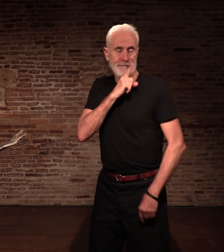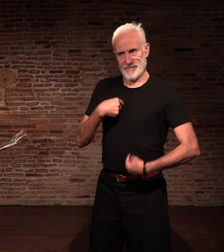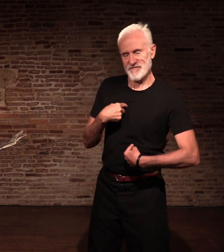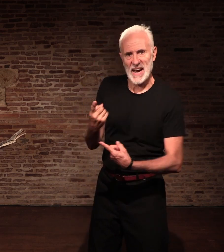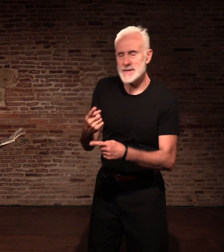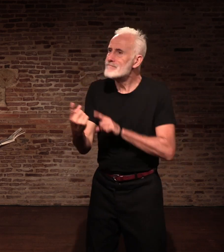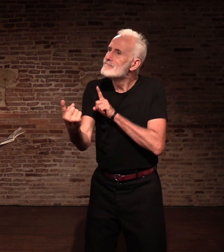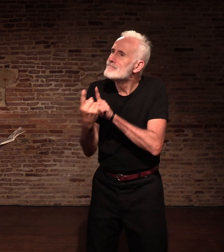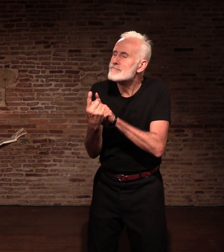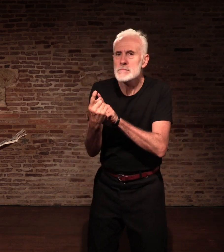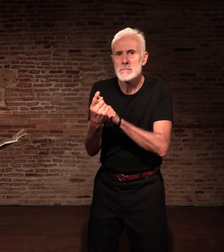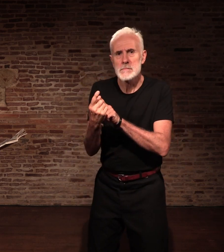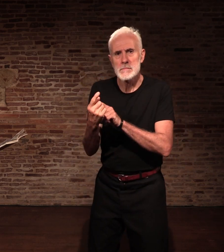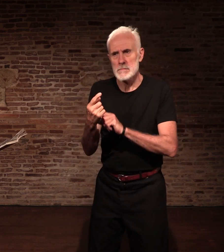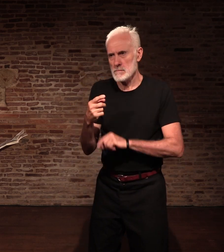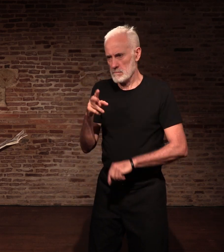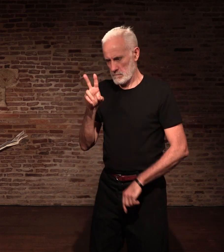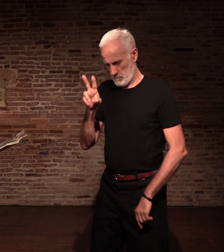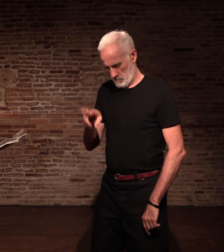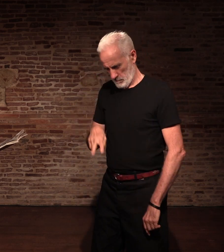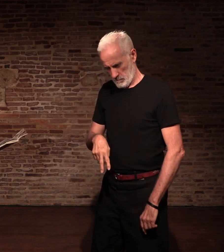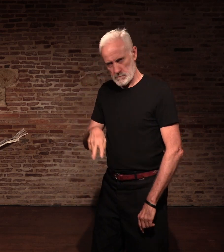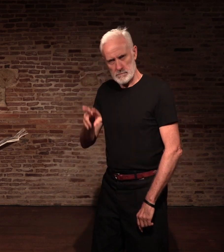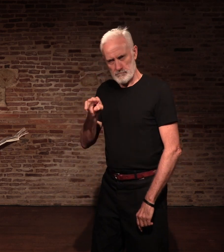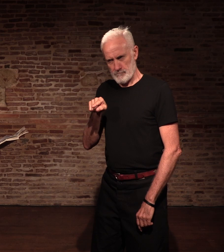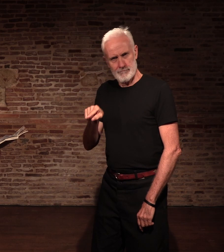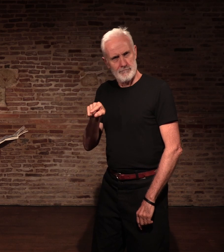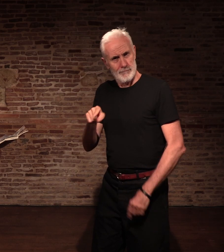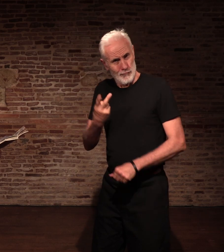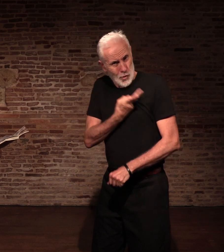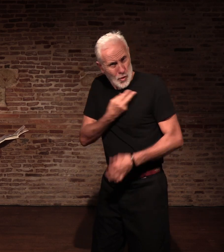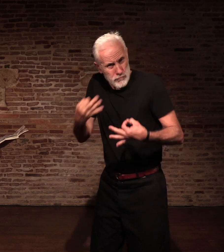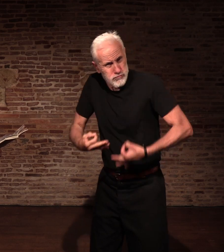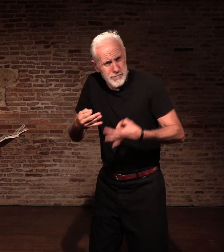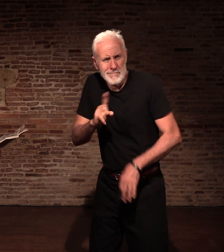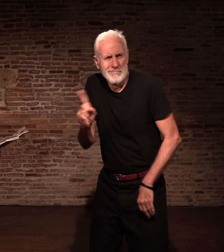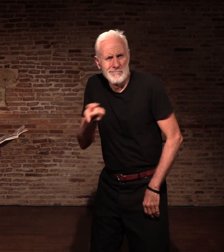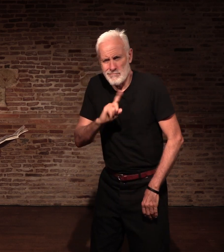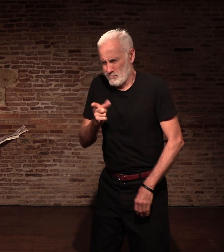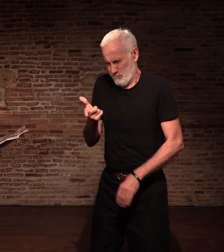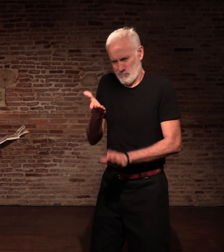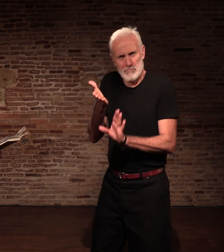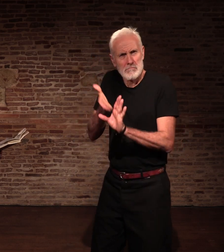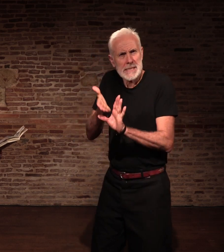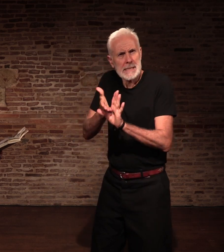allais. Dès mon arrivée à ces façons, je compris aisément que j'avais affaire à un psychanalyste.